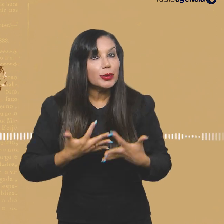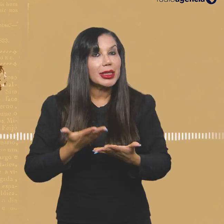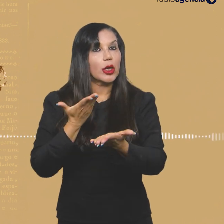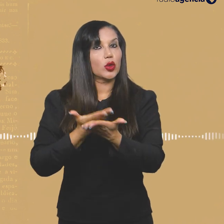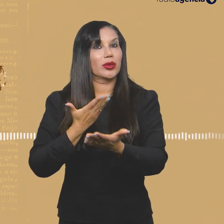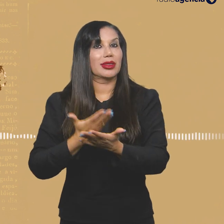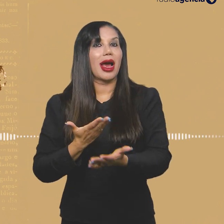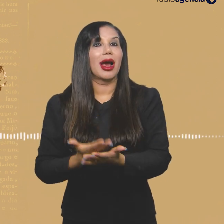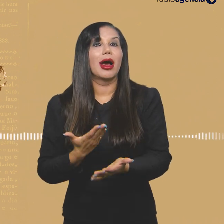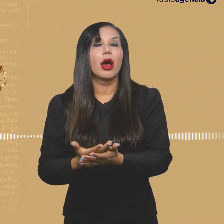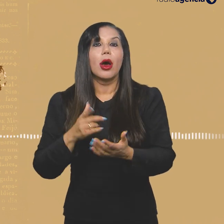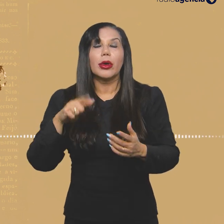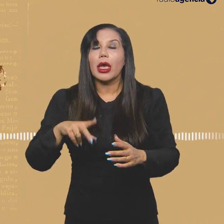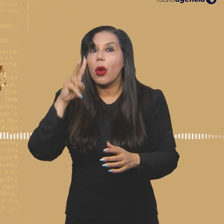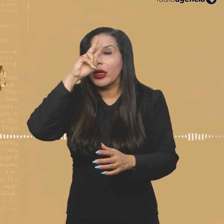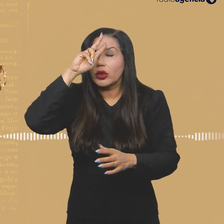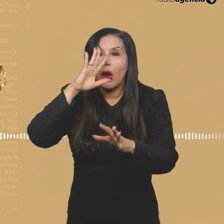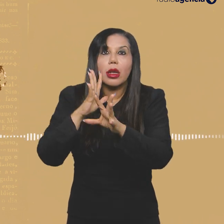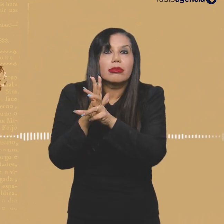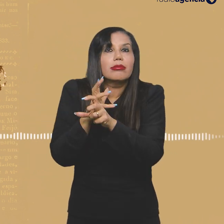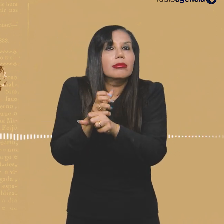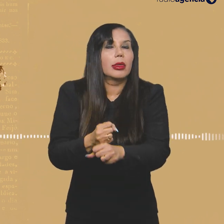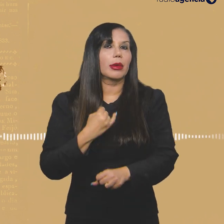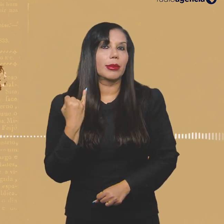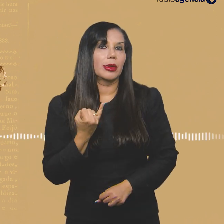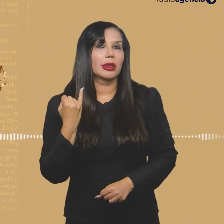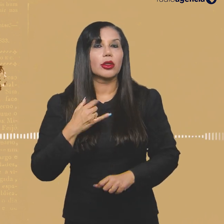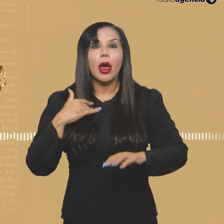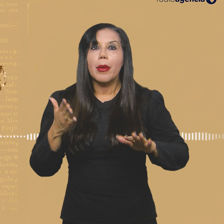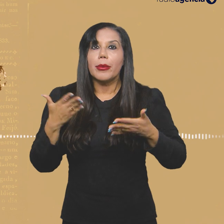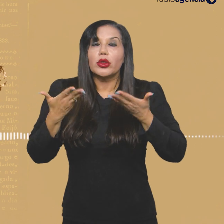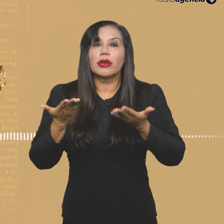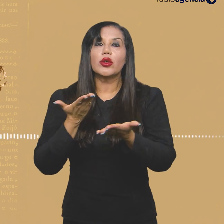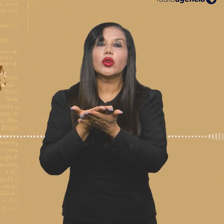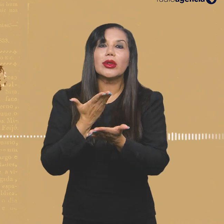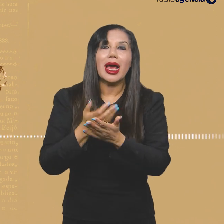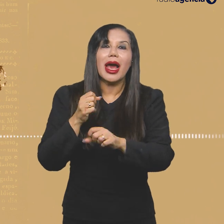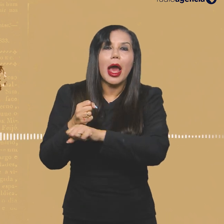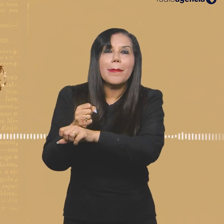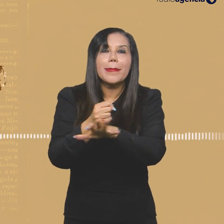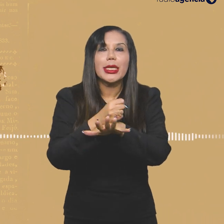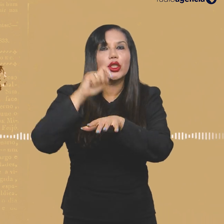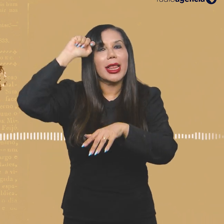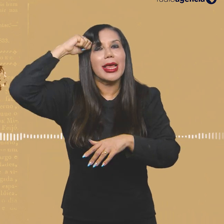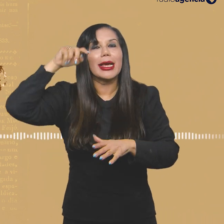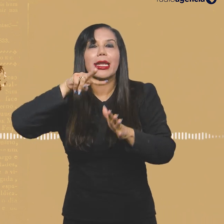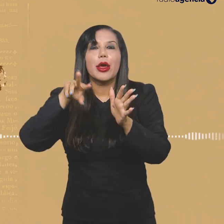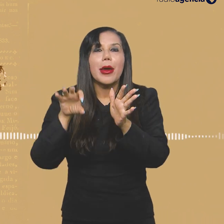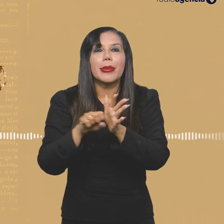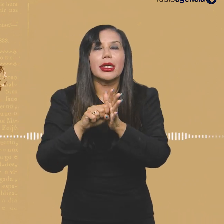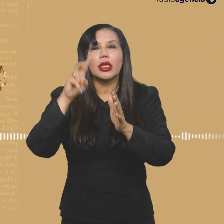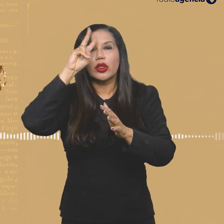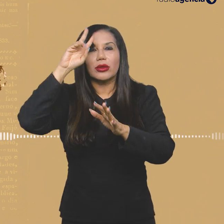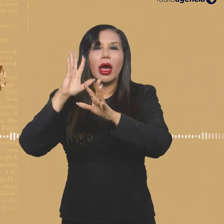de comunicação, sendo que é uma vasta história. Então, assim, é o que me motiva muito a estudar mídias negras e imprensa negras é justamente estudar essa